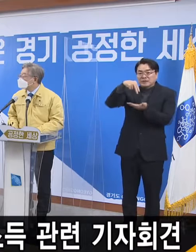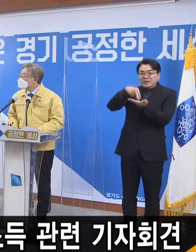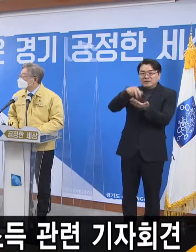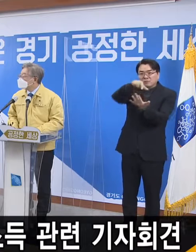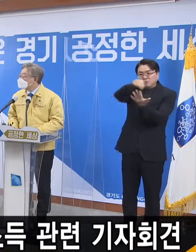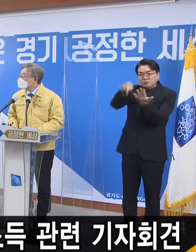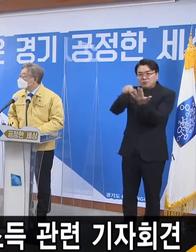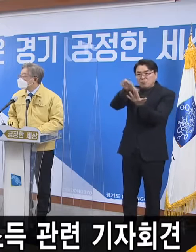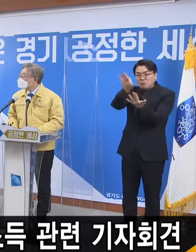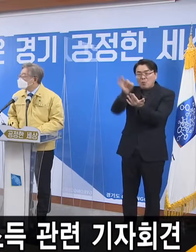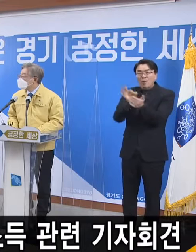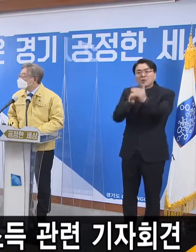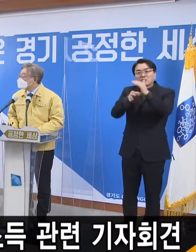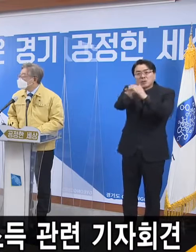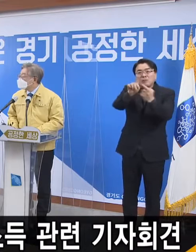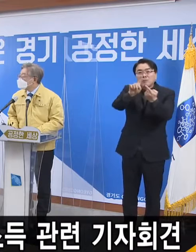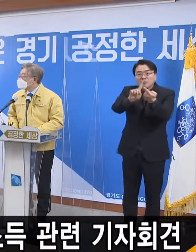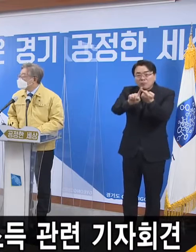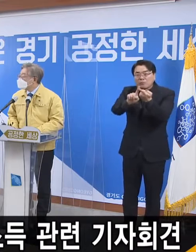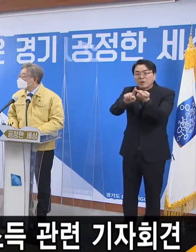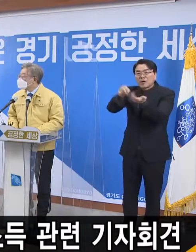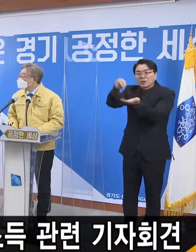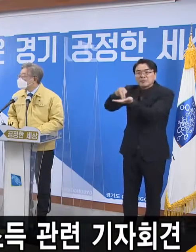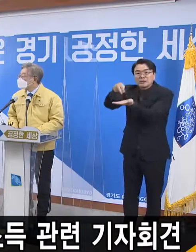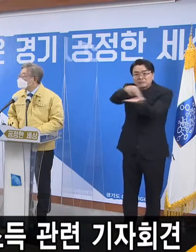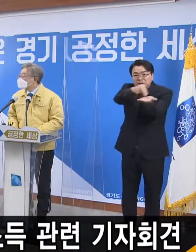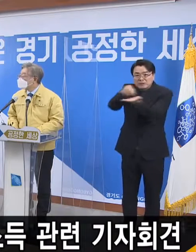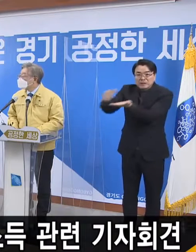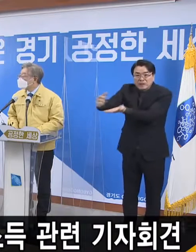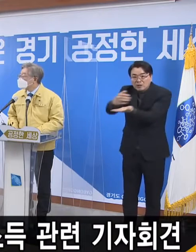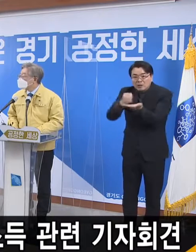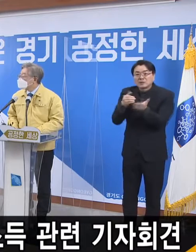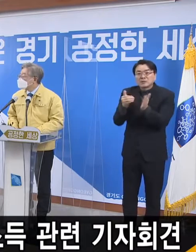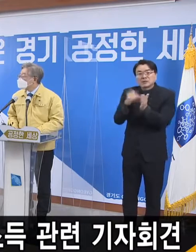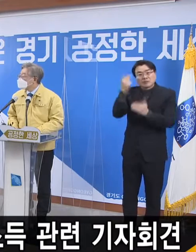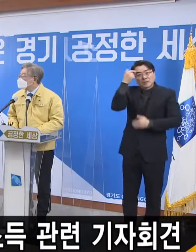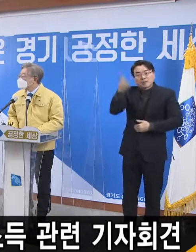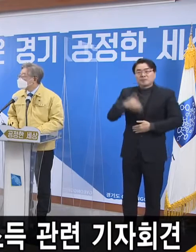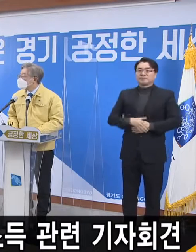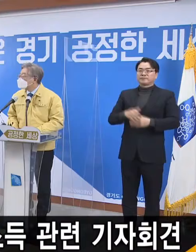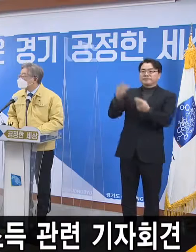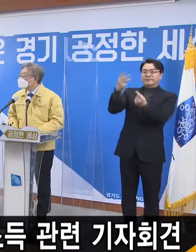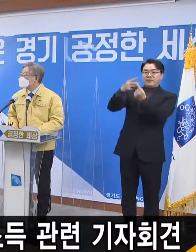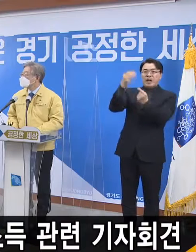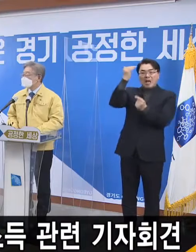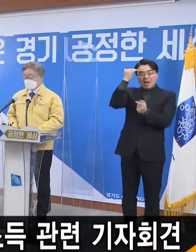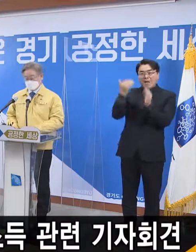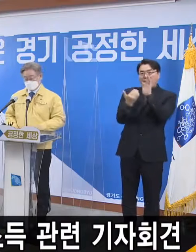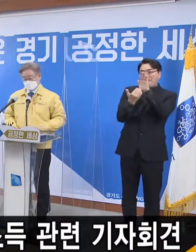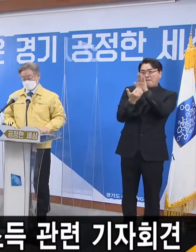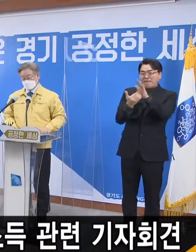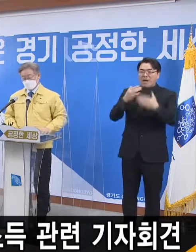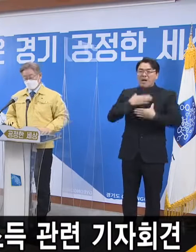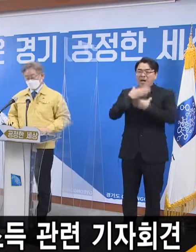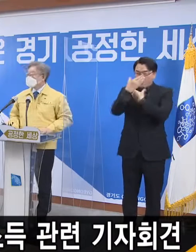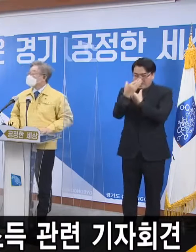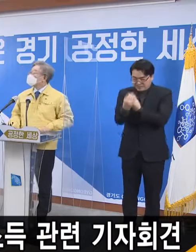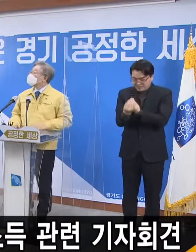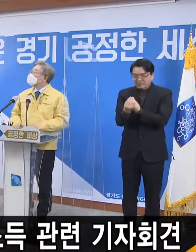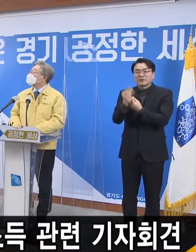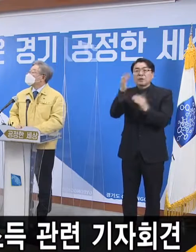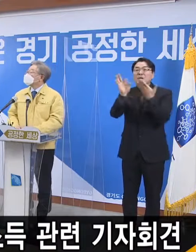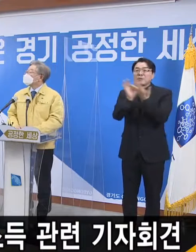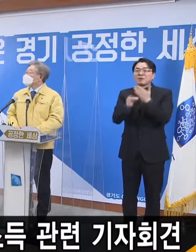기초지방정부에 대한 입장이나 의견을 수렴한 것입니까? 셋째 방역이 안정되는 시점에서 지급결정을 하겠다고